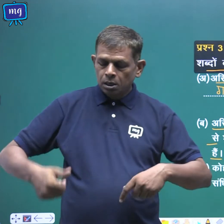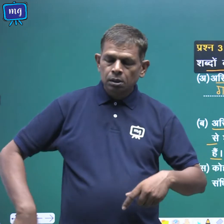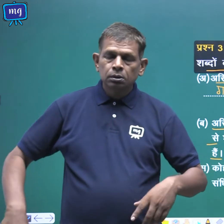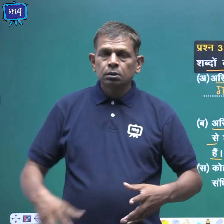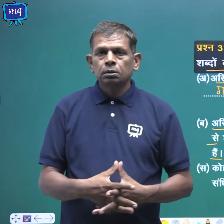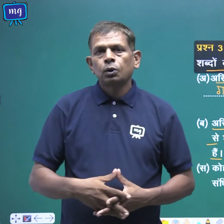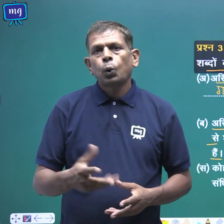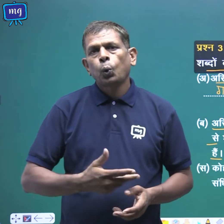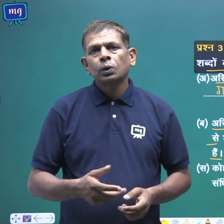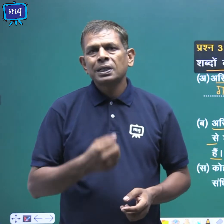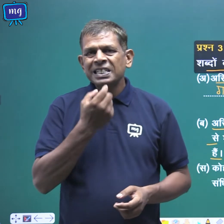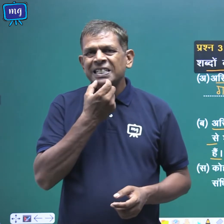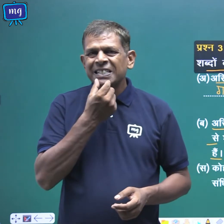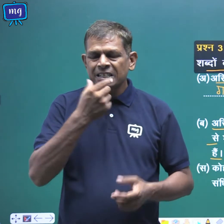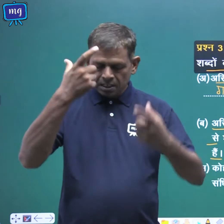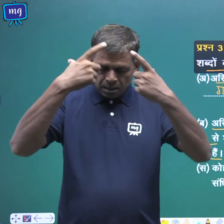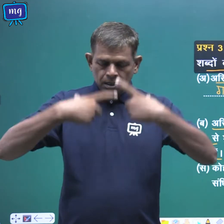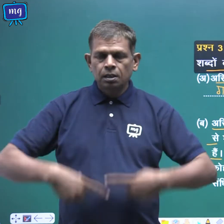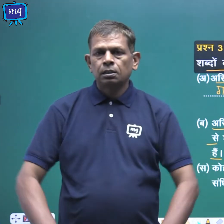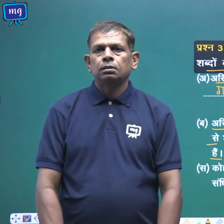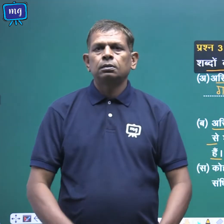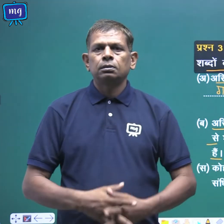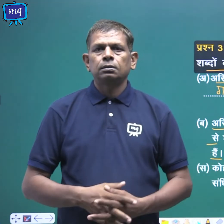कंकाल तंत्र